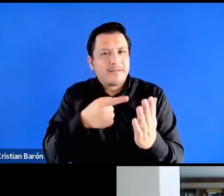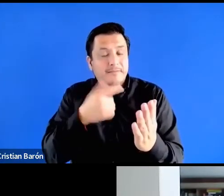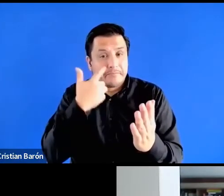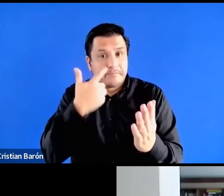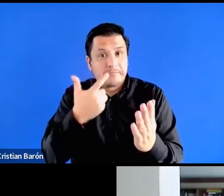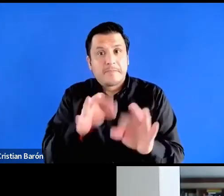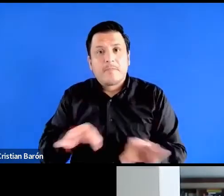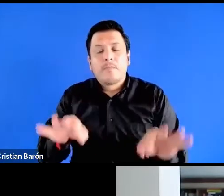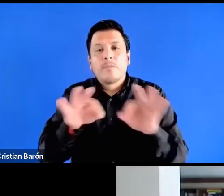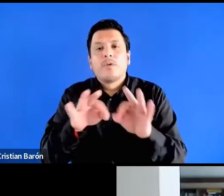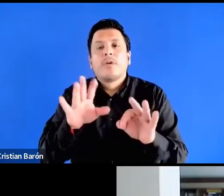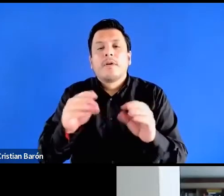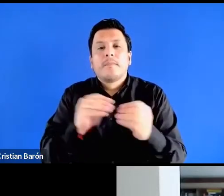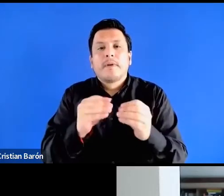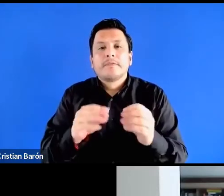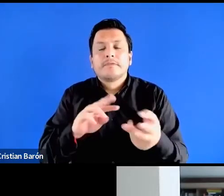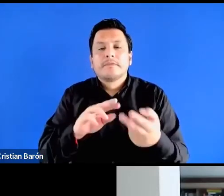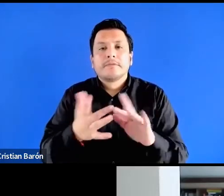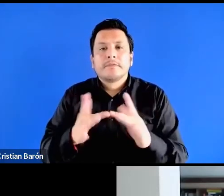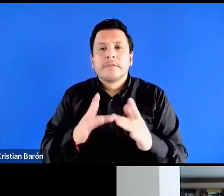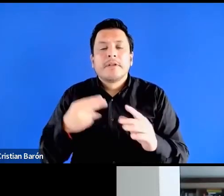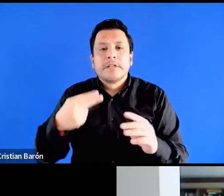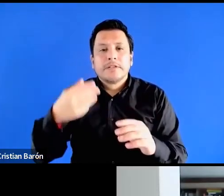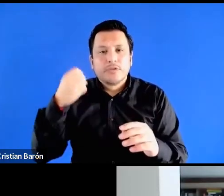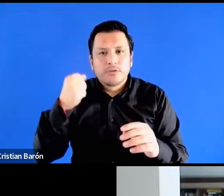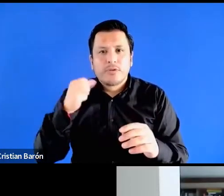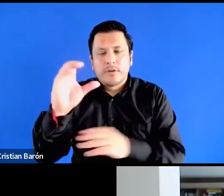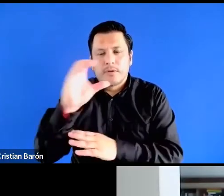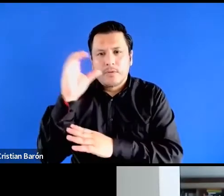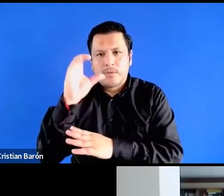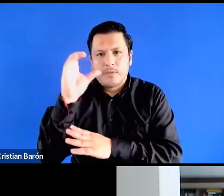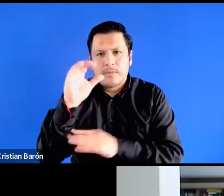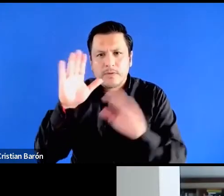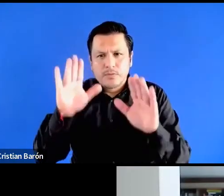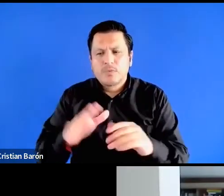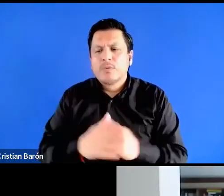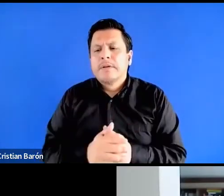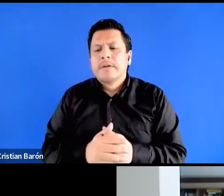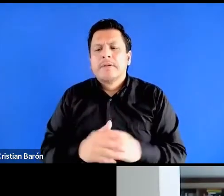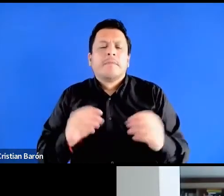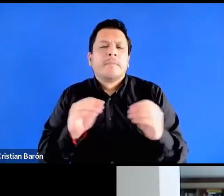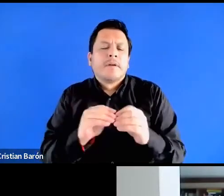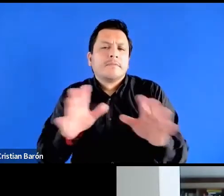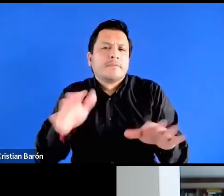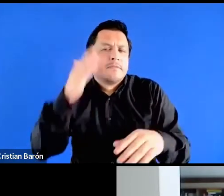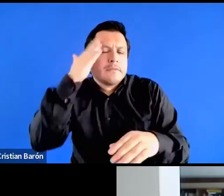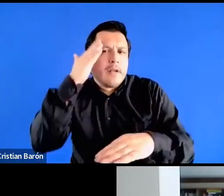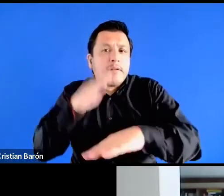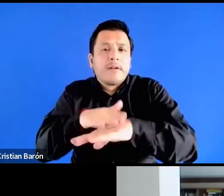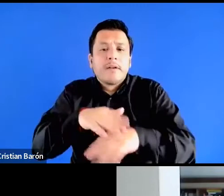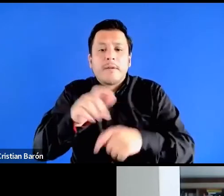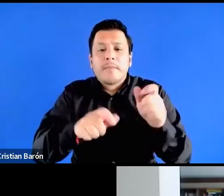es la conexión que hace con la historia colombiana, recordándonos que la gente negra no tiene una historia